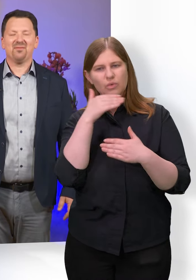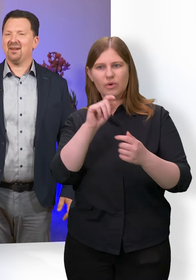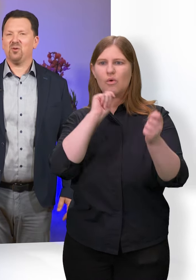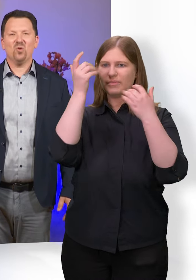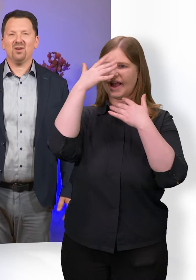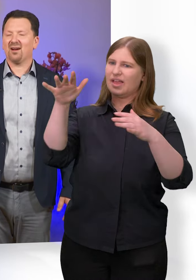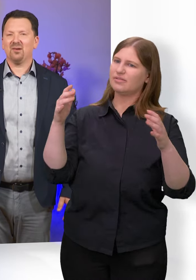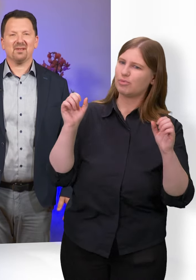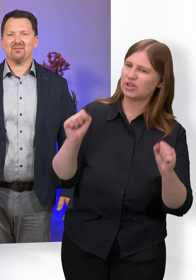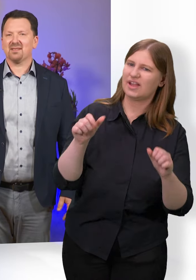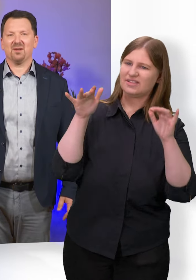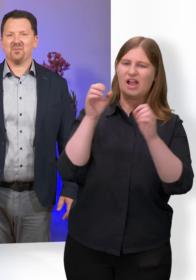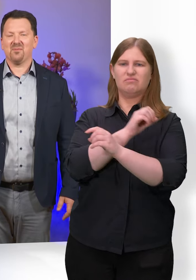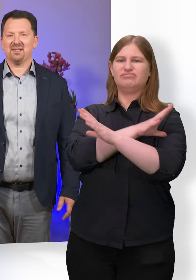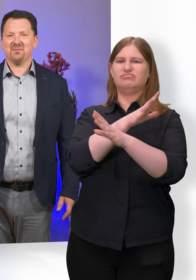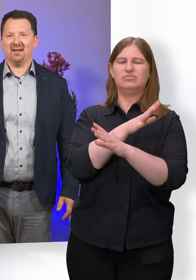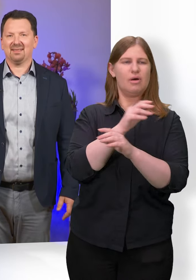wieder unglaublich, was Gott mit Menschen macht.